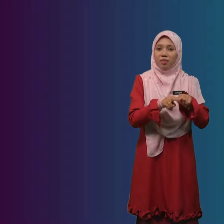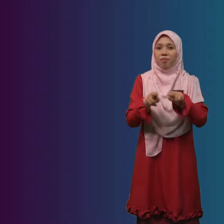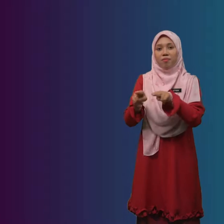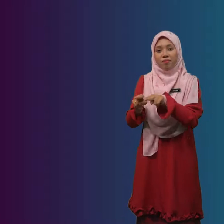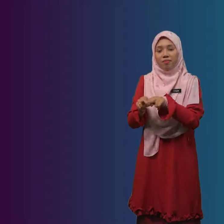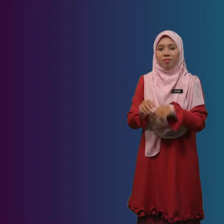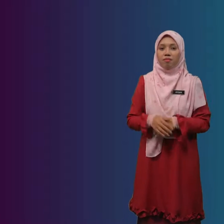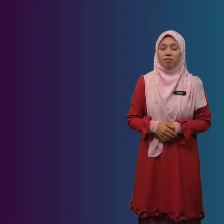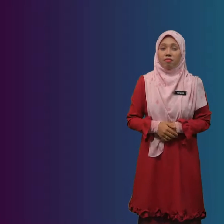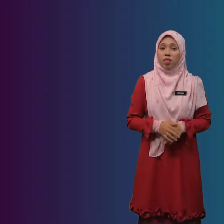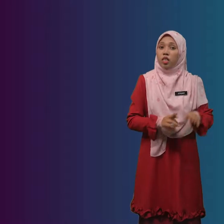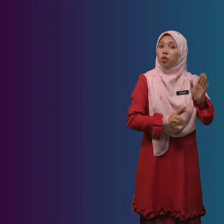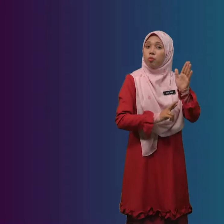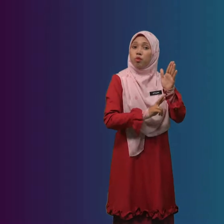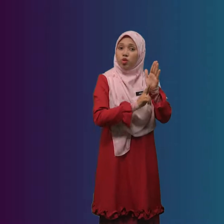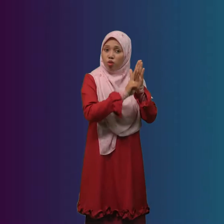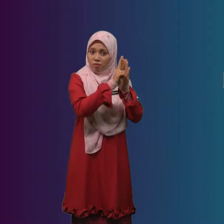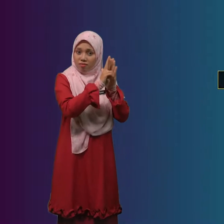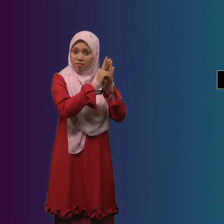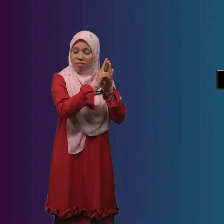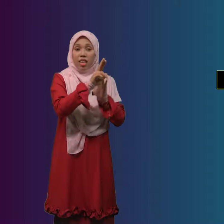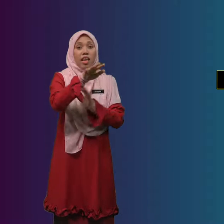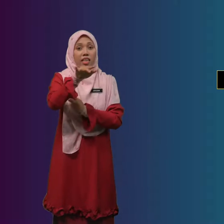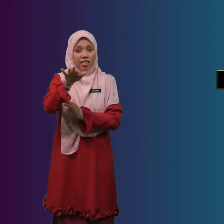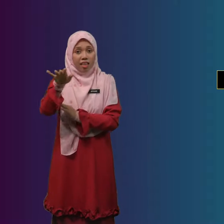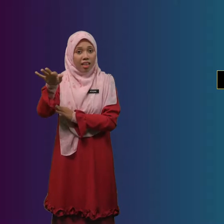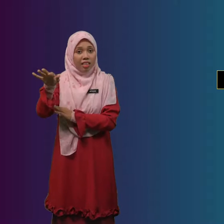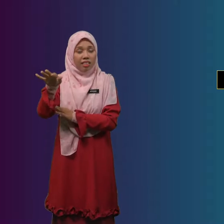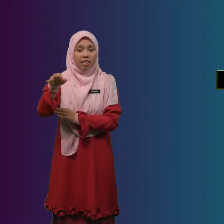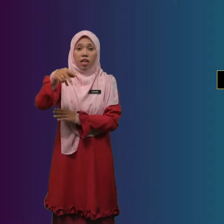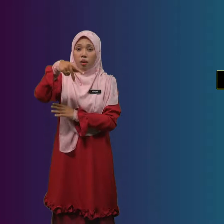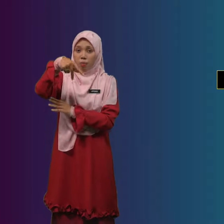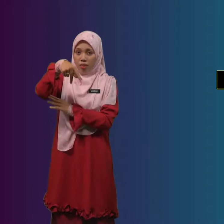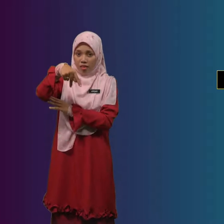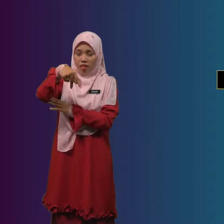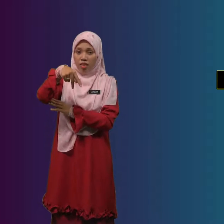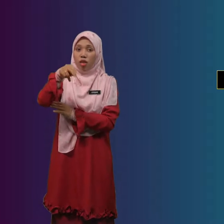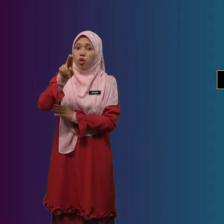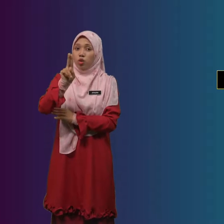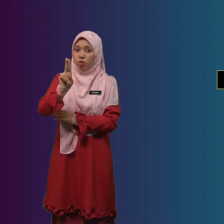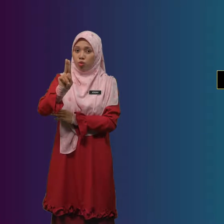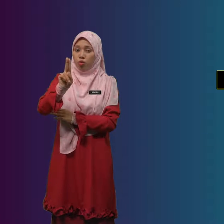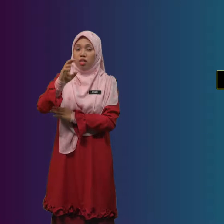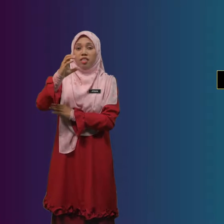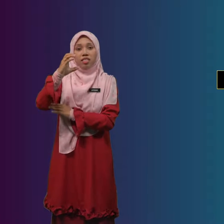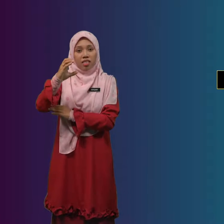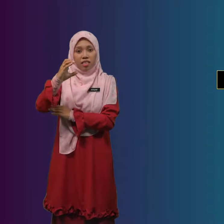Pucuk Hejaan P U C